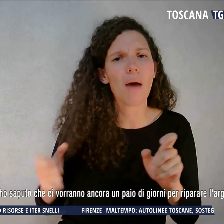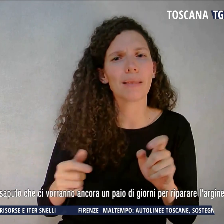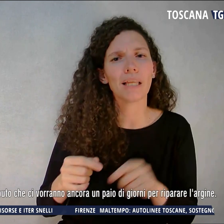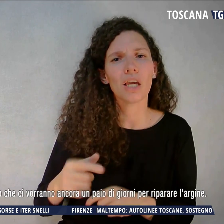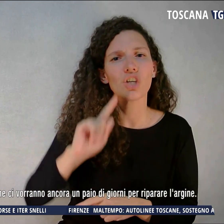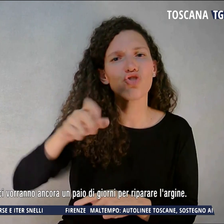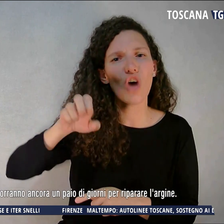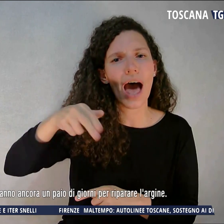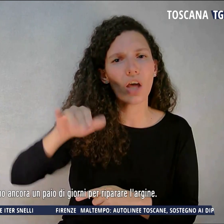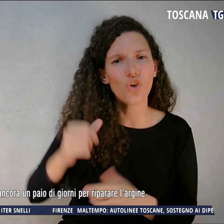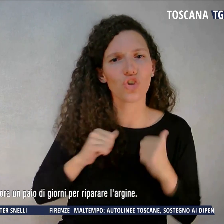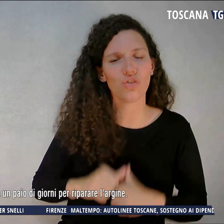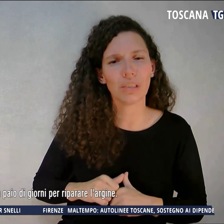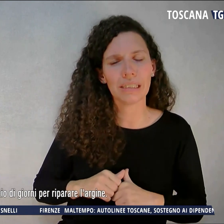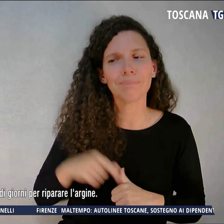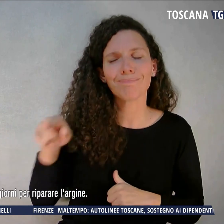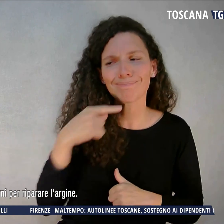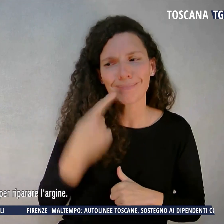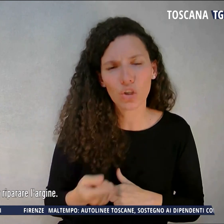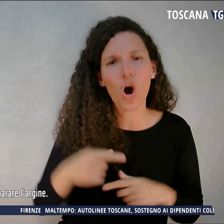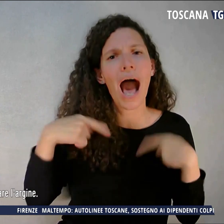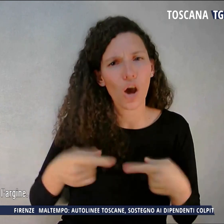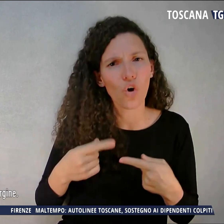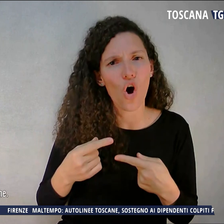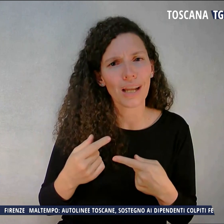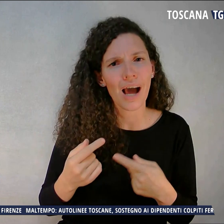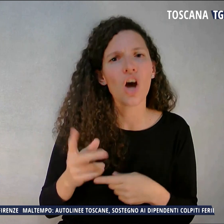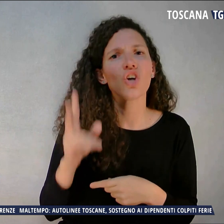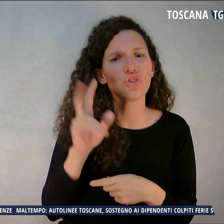vorranno ancora un paio di giorni per riparare l'argine.